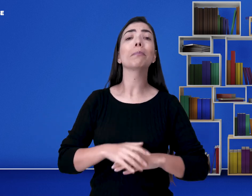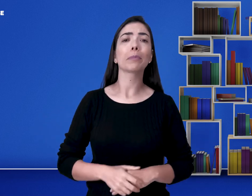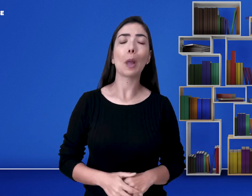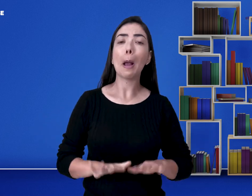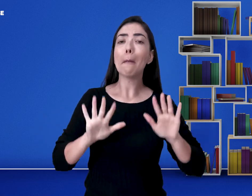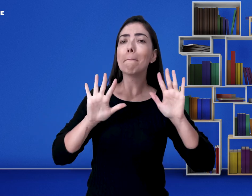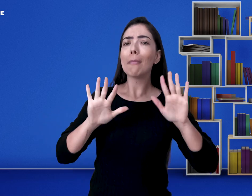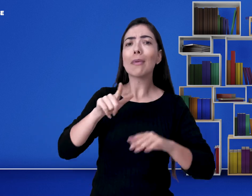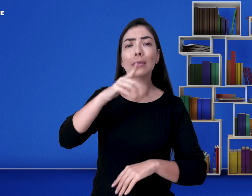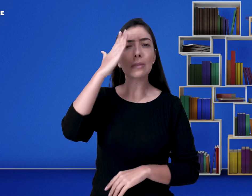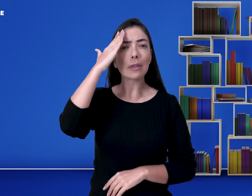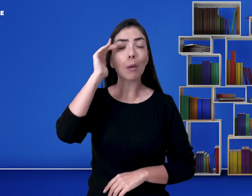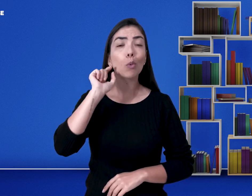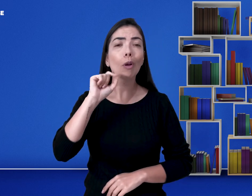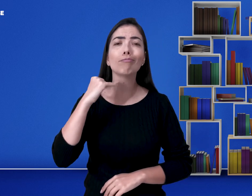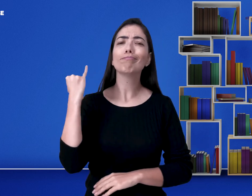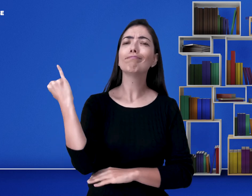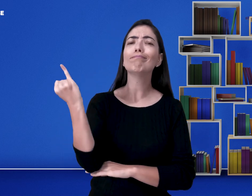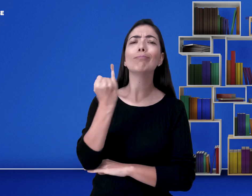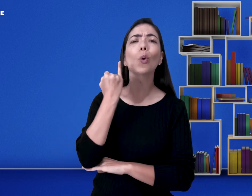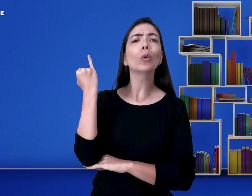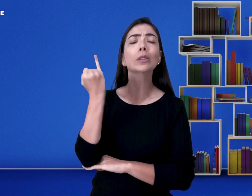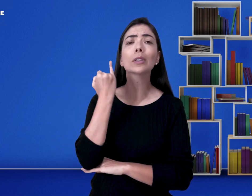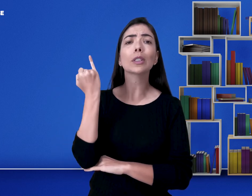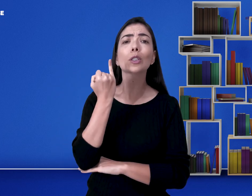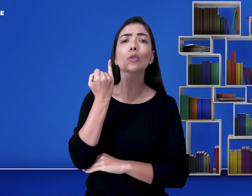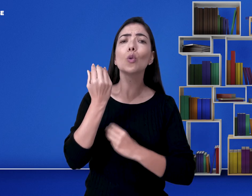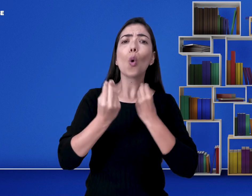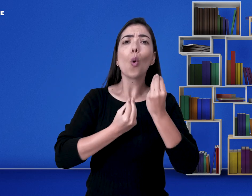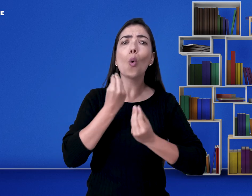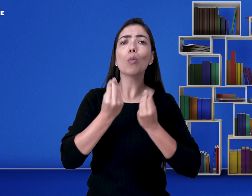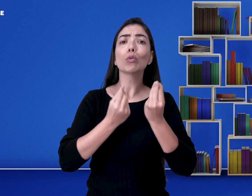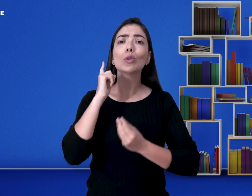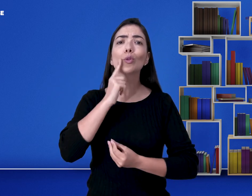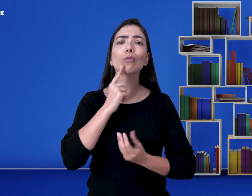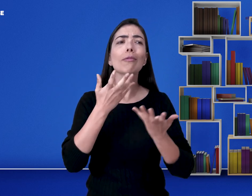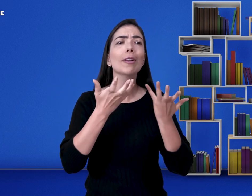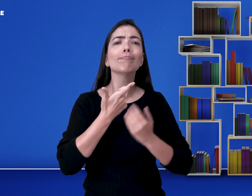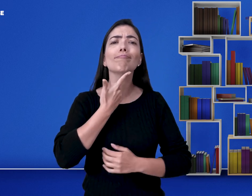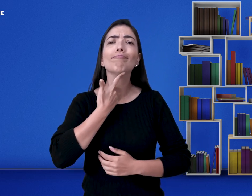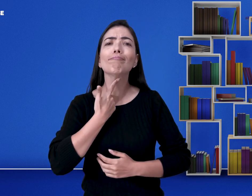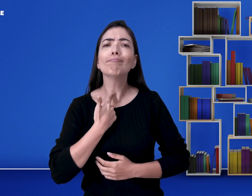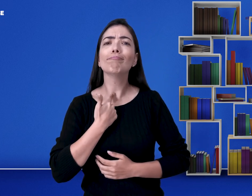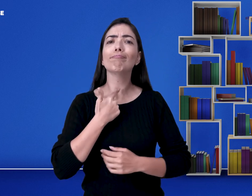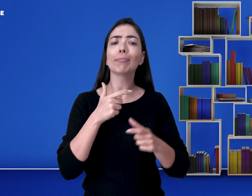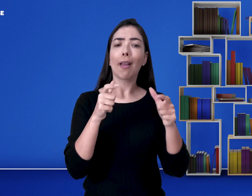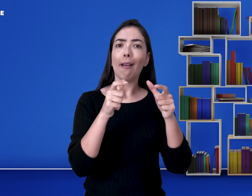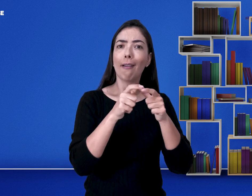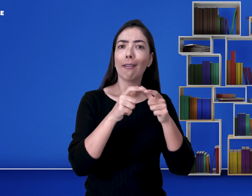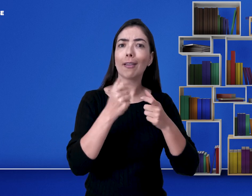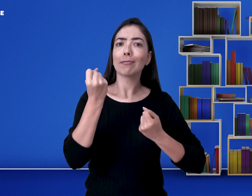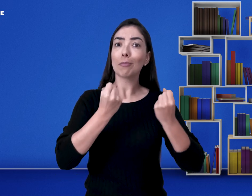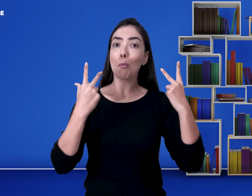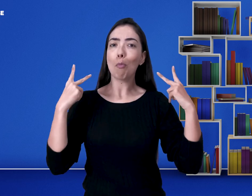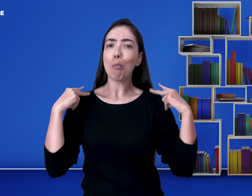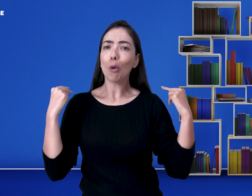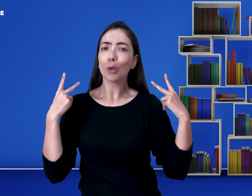Mas nós sabemos que é essencial que o surdo também possua e adquira a carteira de